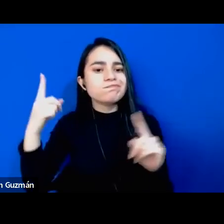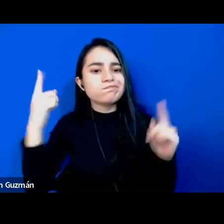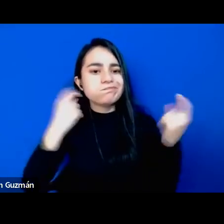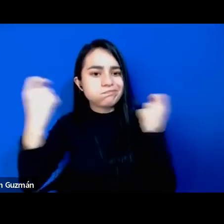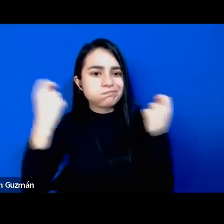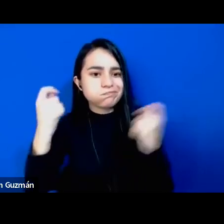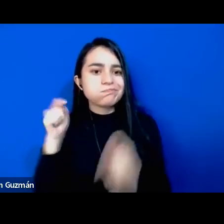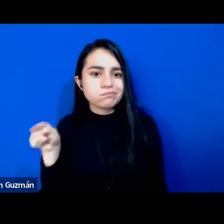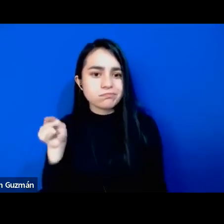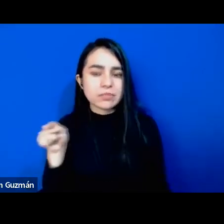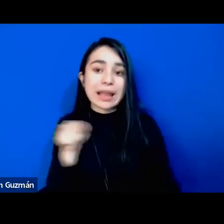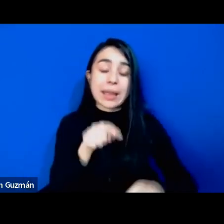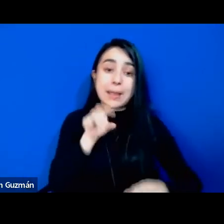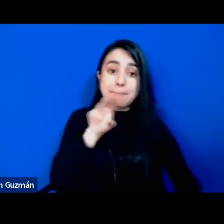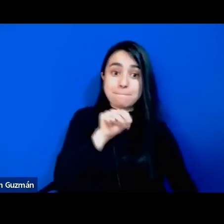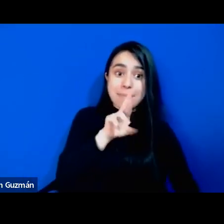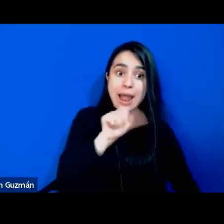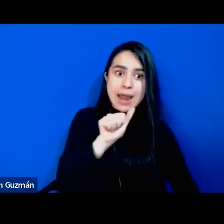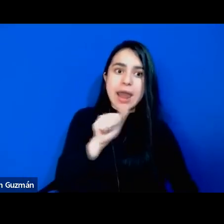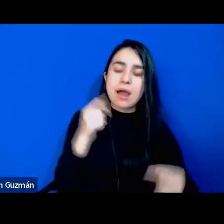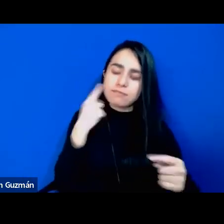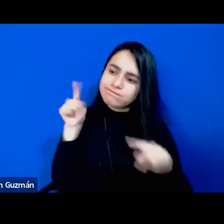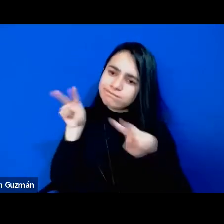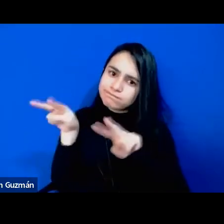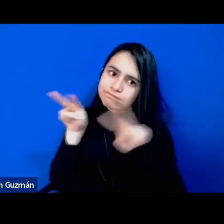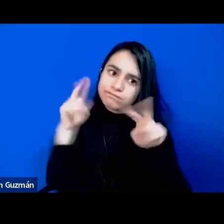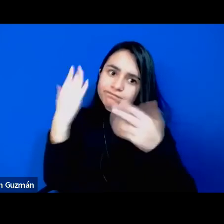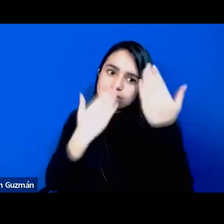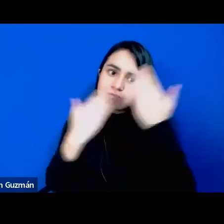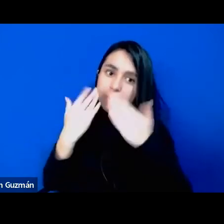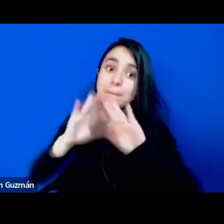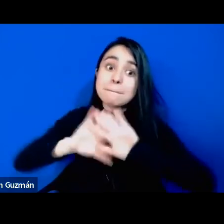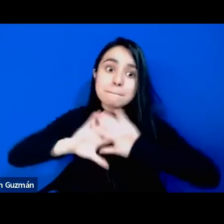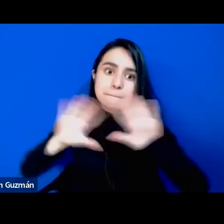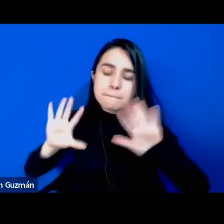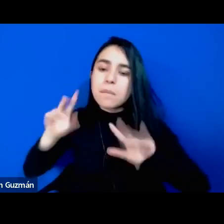para darle cuerpo digamos o para darle este